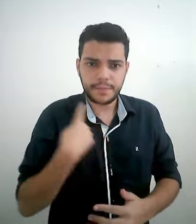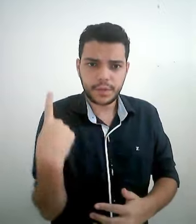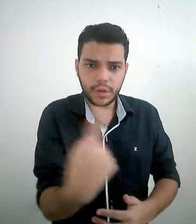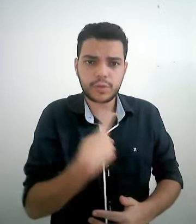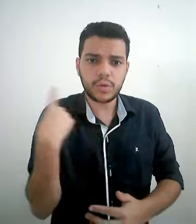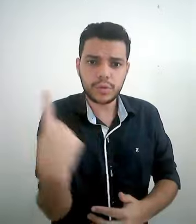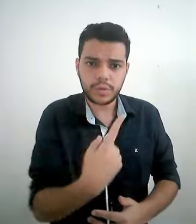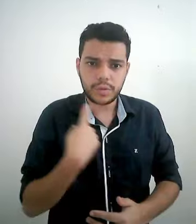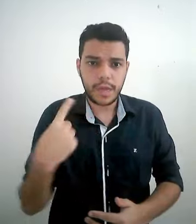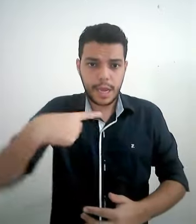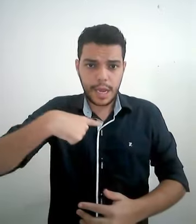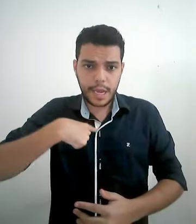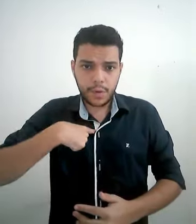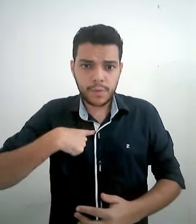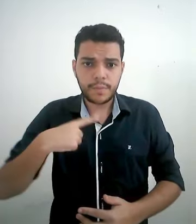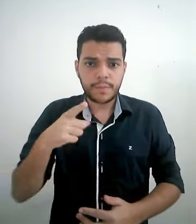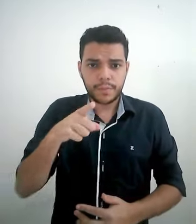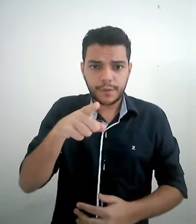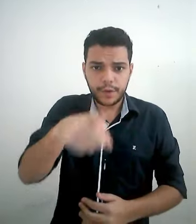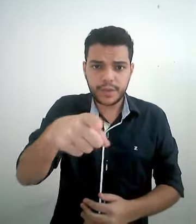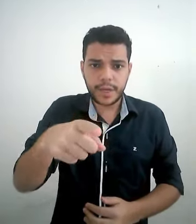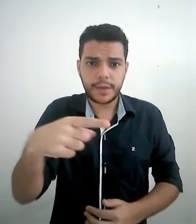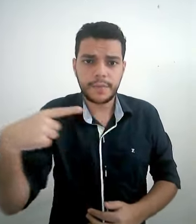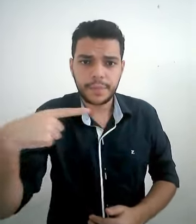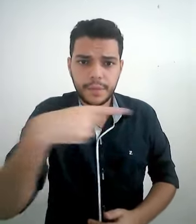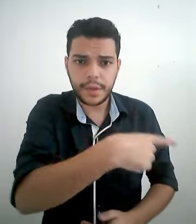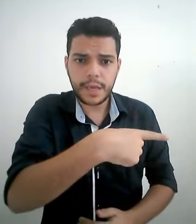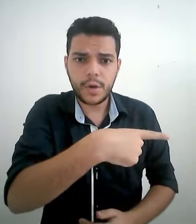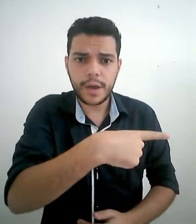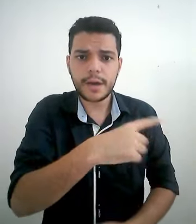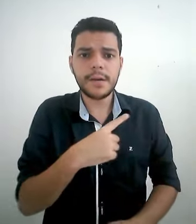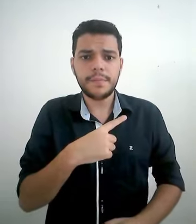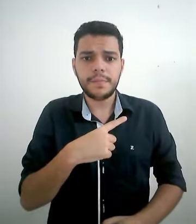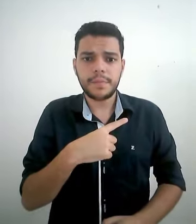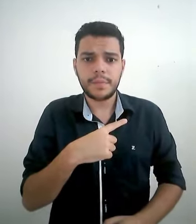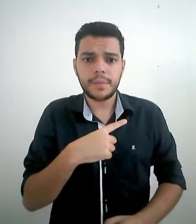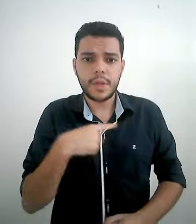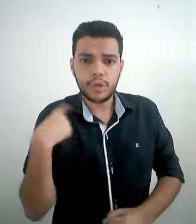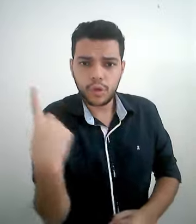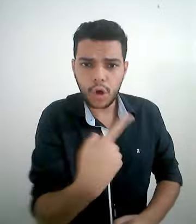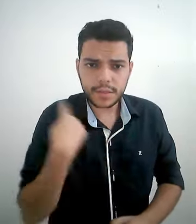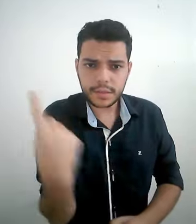Nós todos. Eu, você, ele ou ela. Nós,